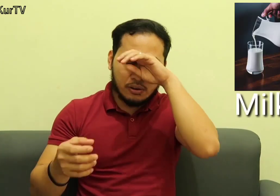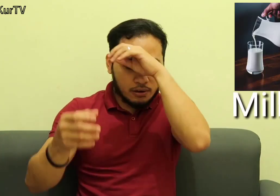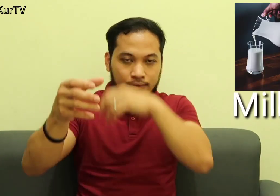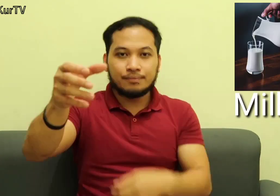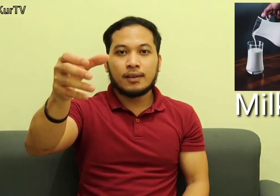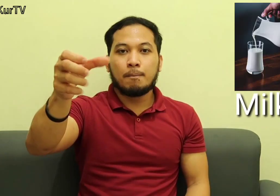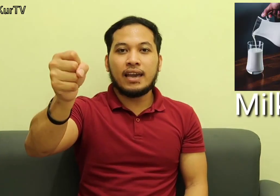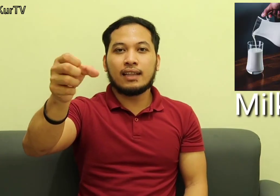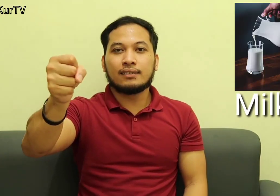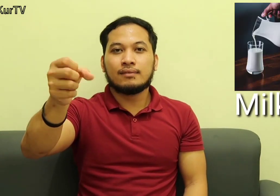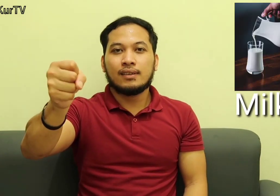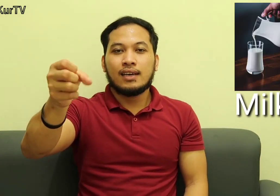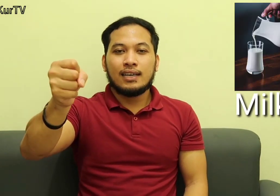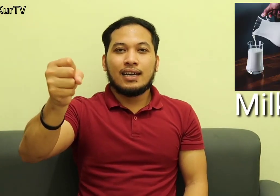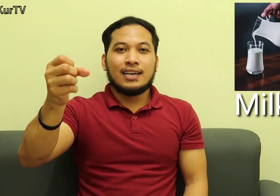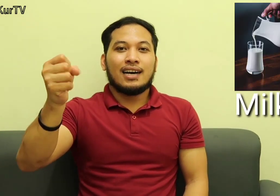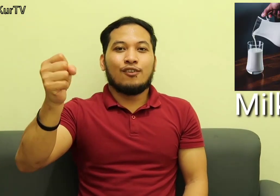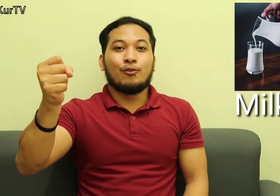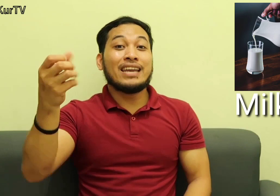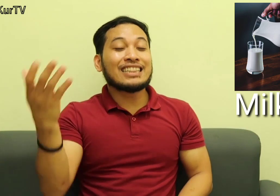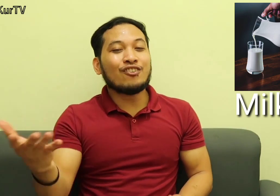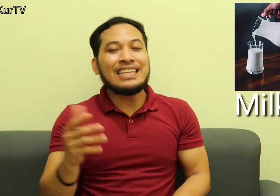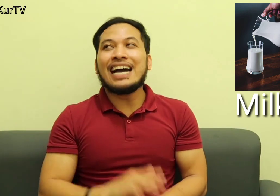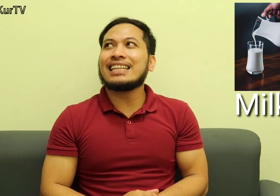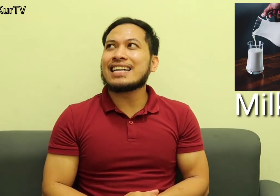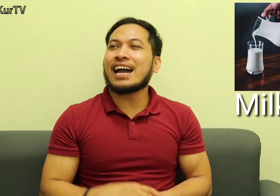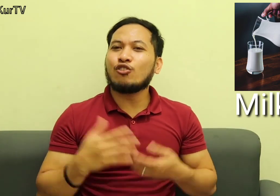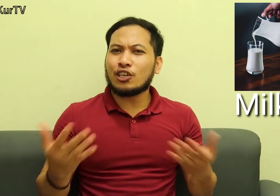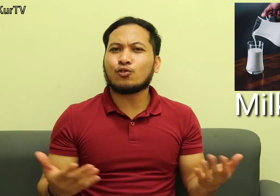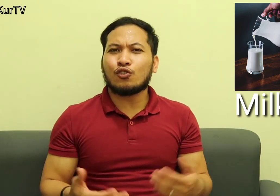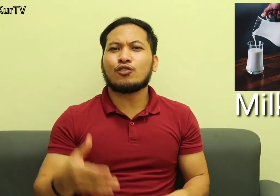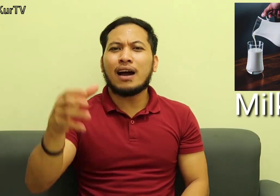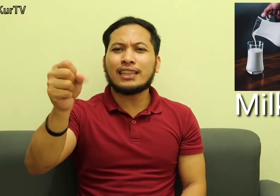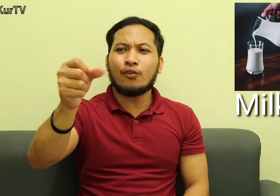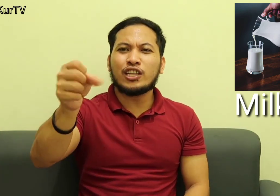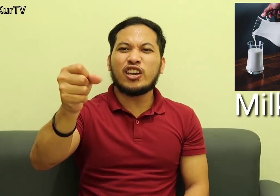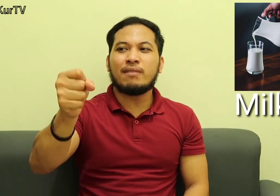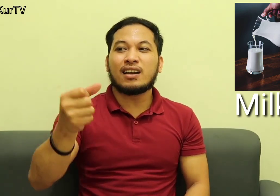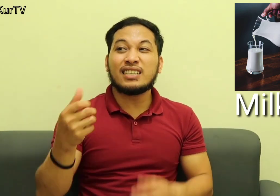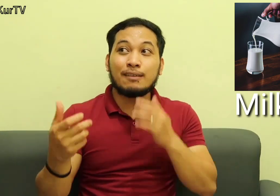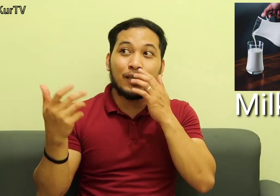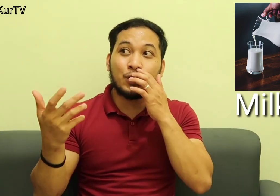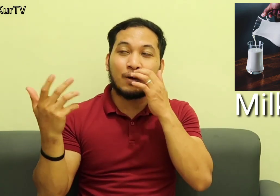ito Milk May nagtalong din dali sa akin Nung tinuturo ko to Bakit daw ganito yung milk? Kasi diba usual